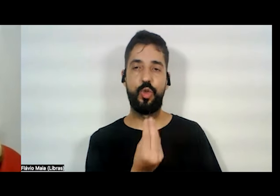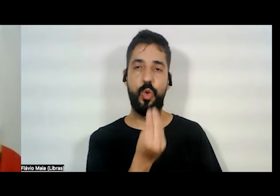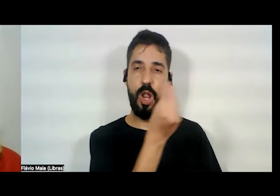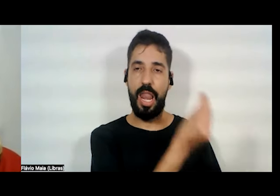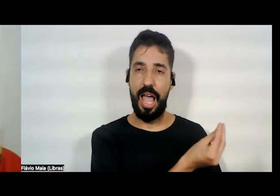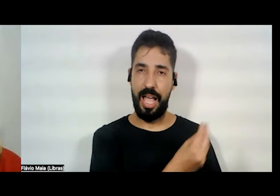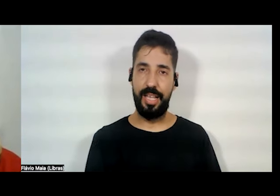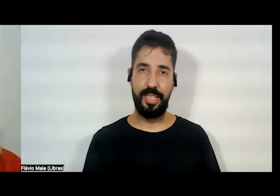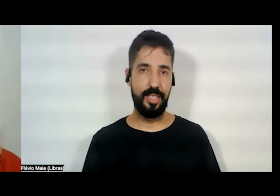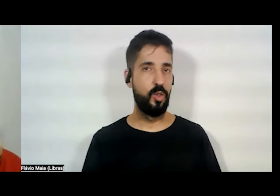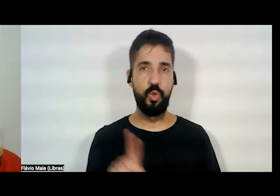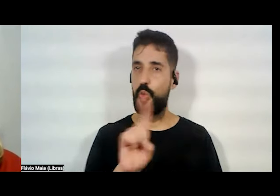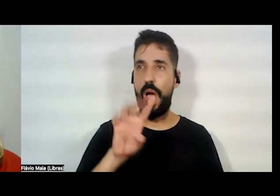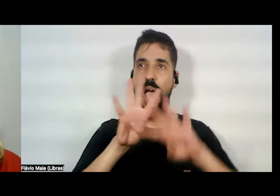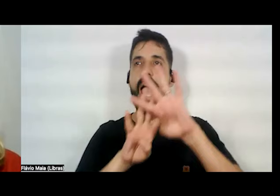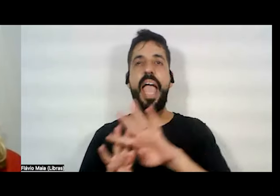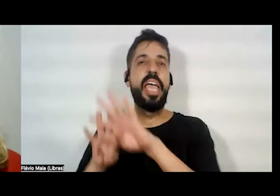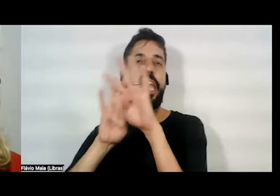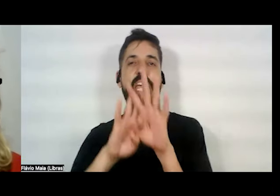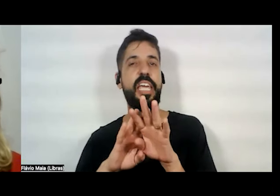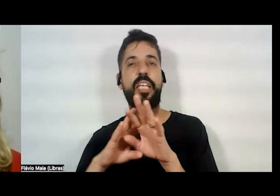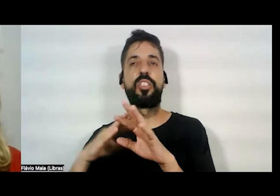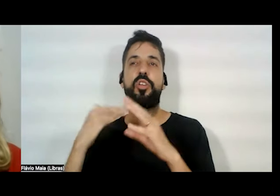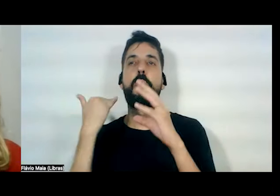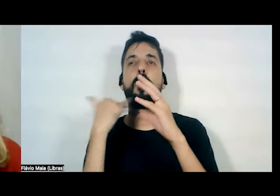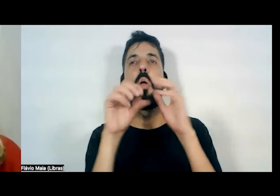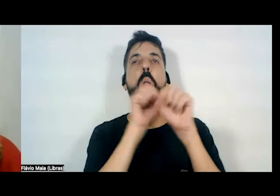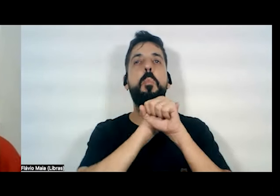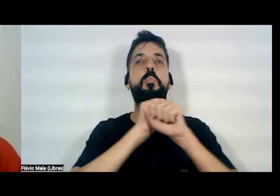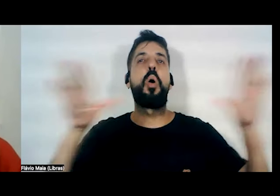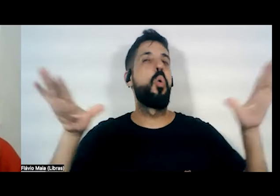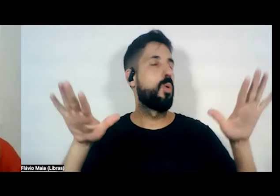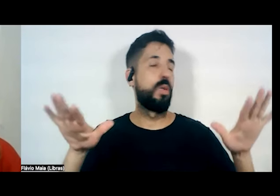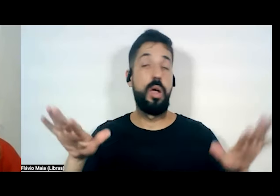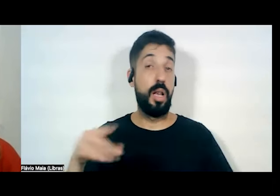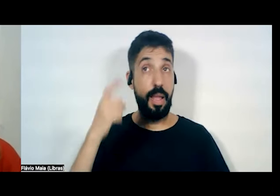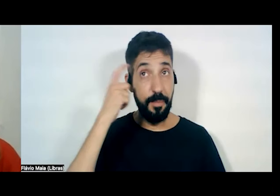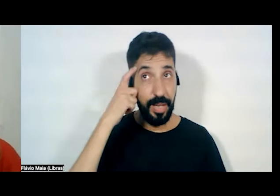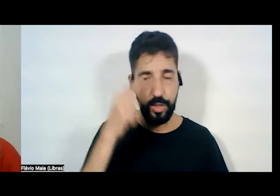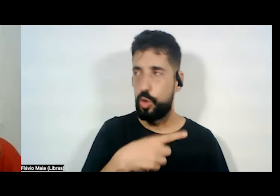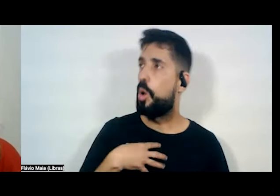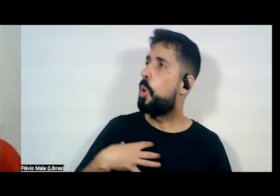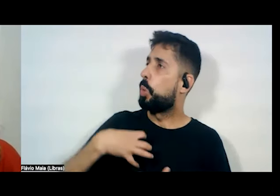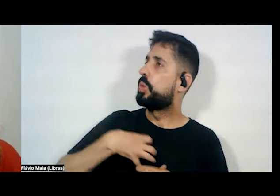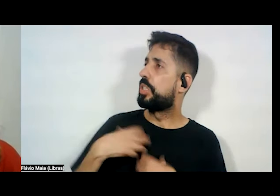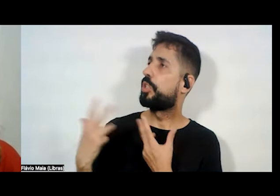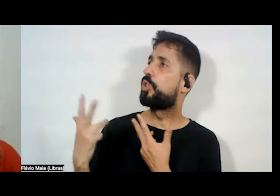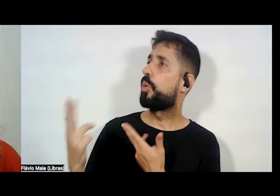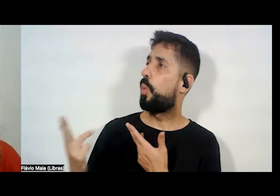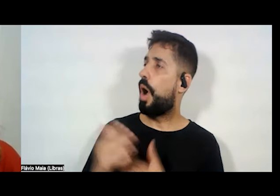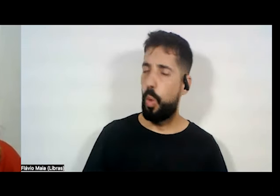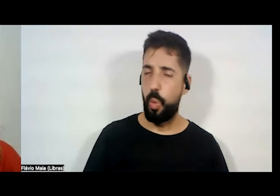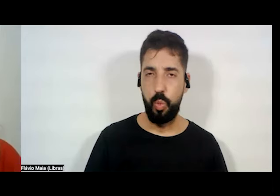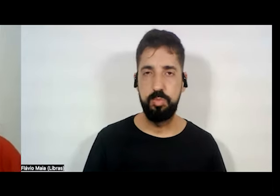por rede, simplesmente, que ela achou que falou com o que ela está sentindo, com a vida real.